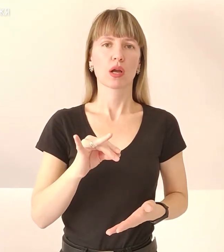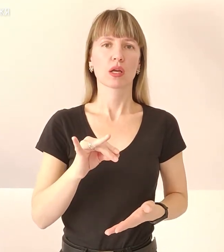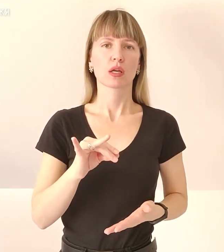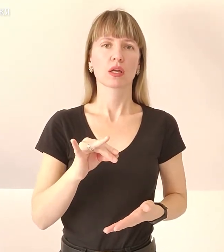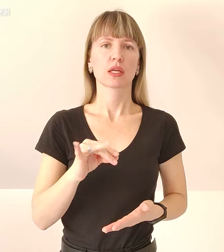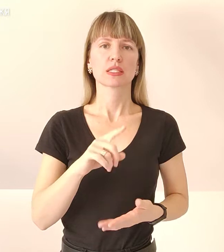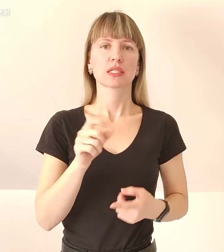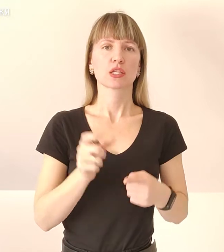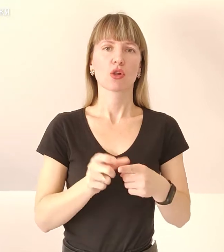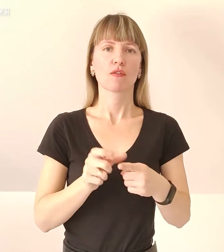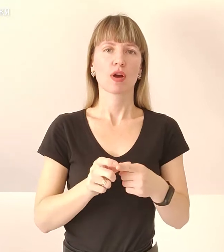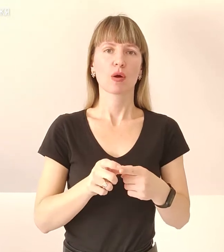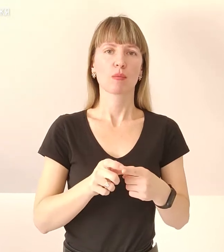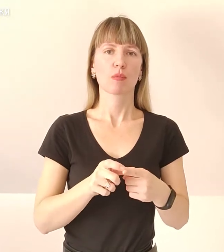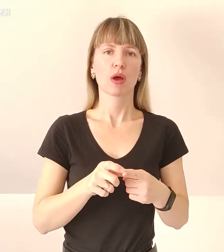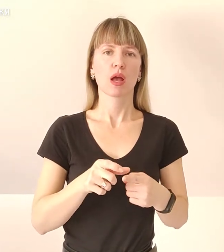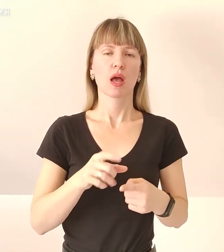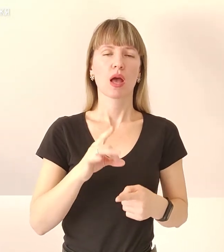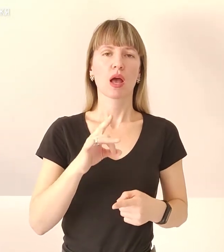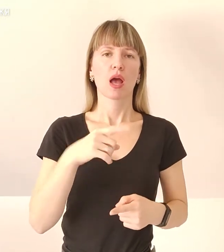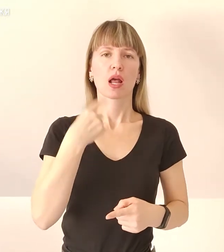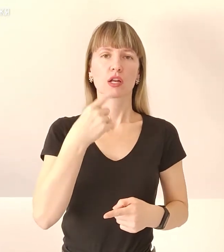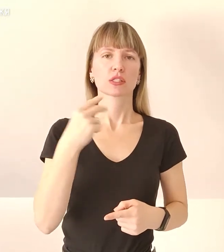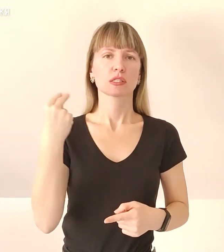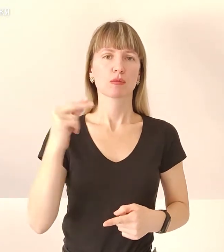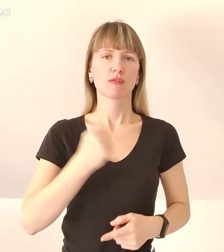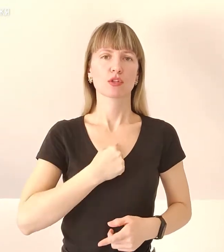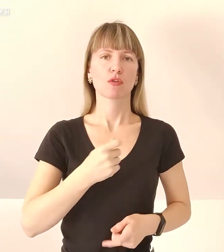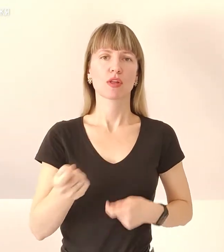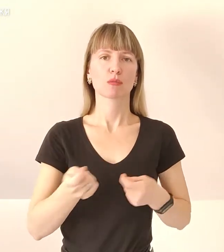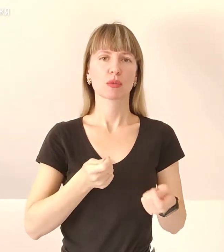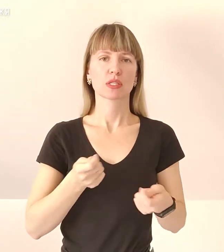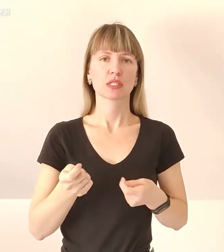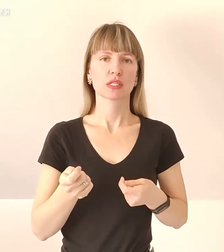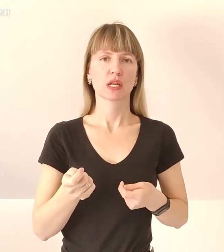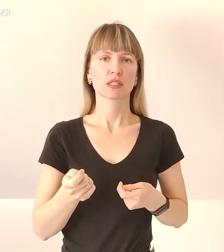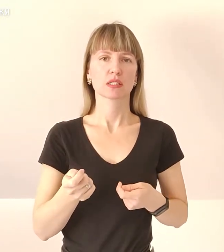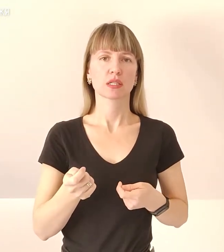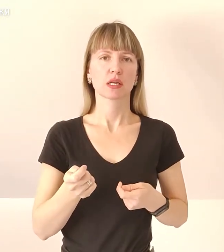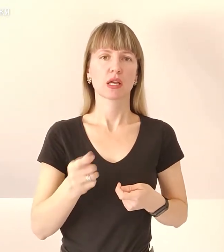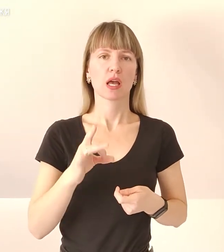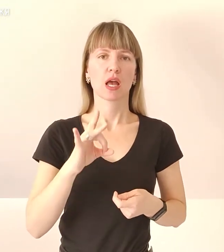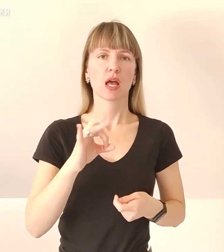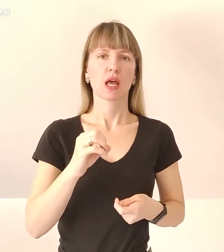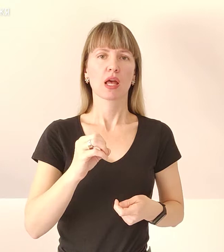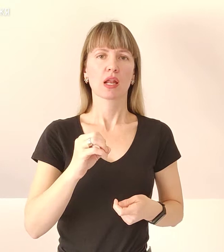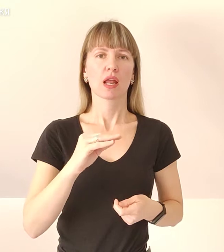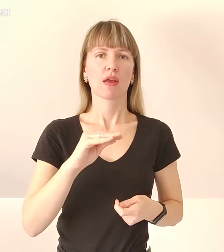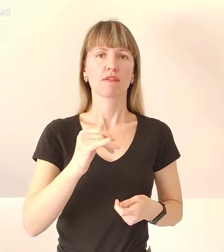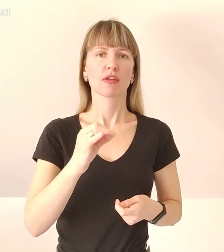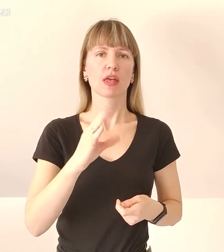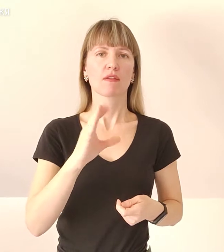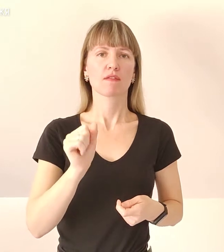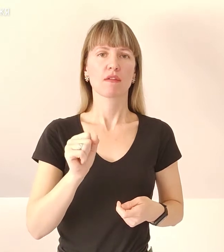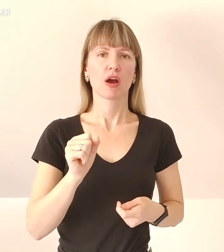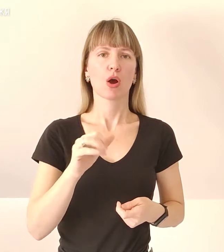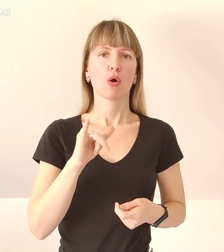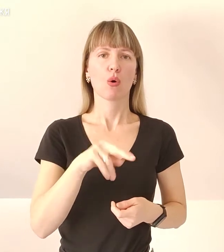за словами речника Запорізької обласної військової адміністрації Івана Рєф'єва, в Пологах гуманітарна